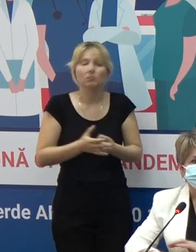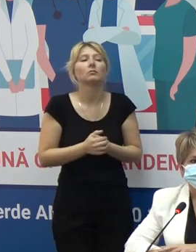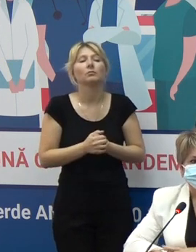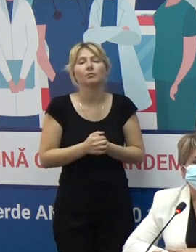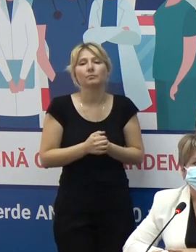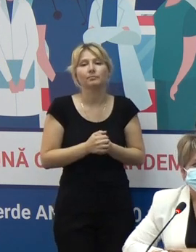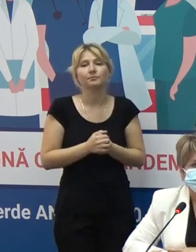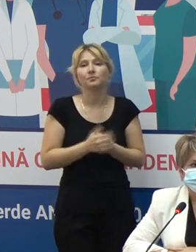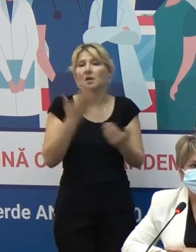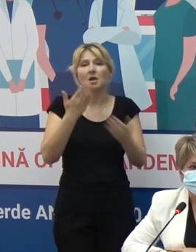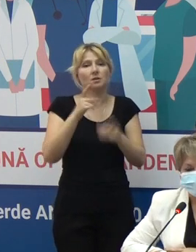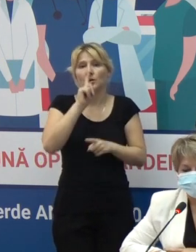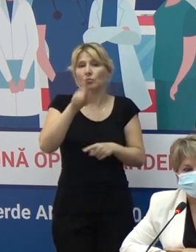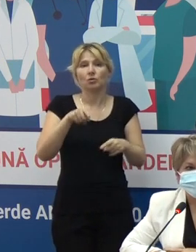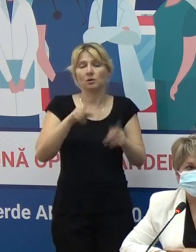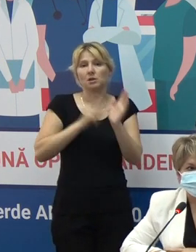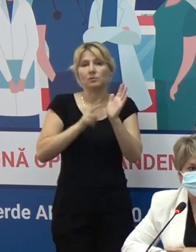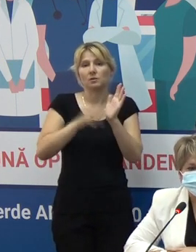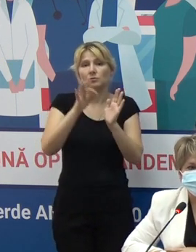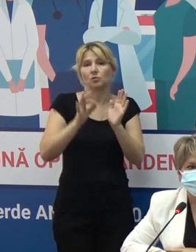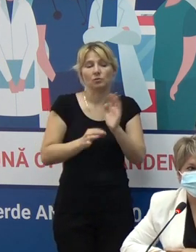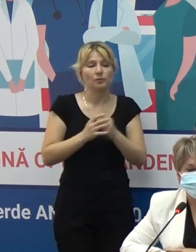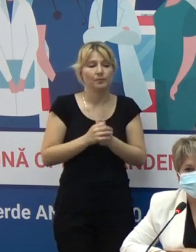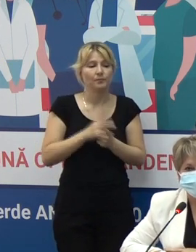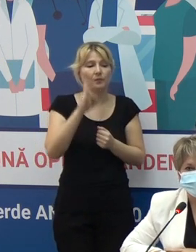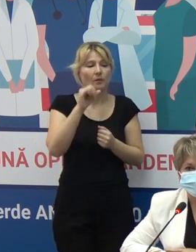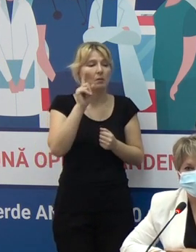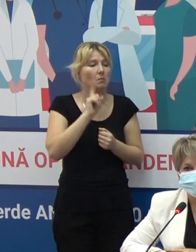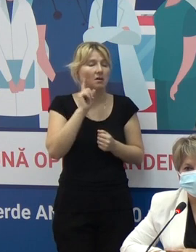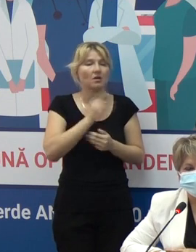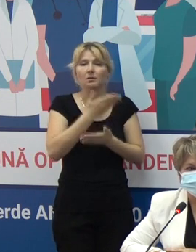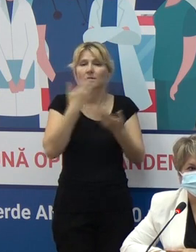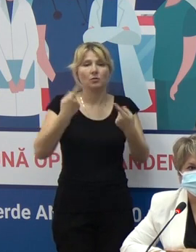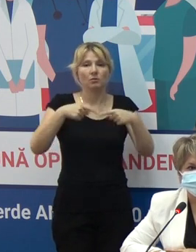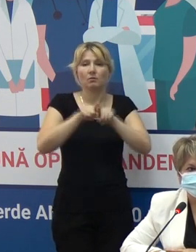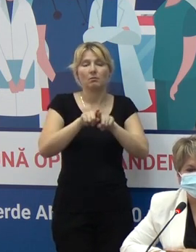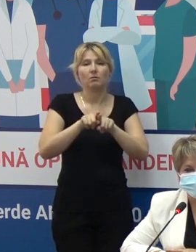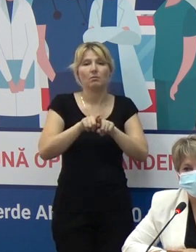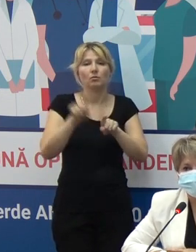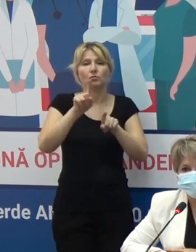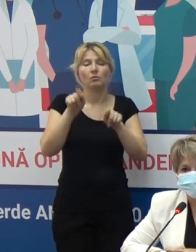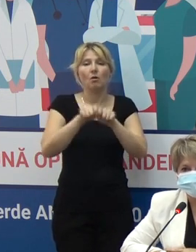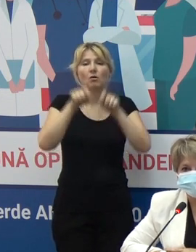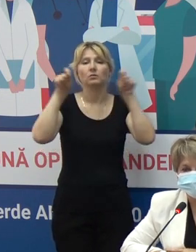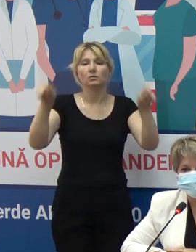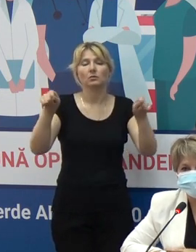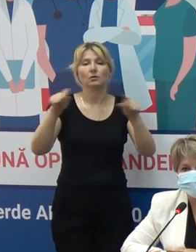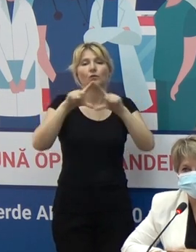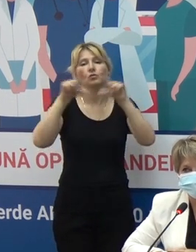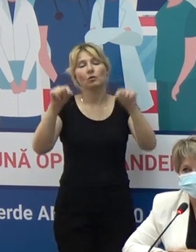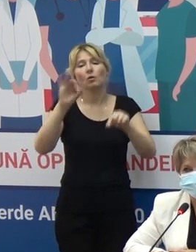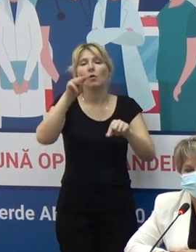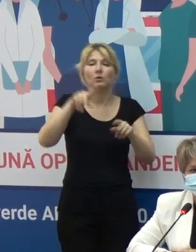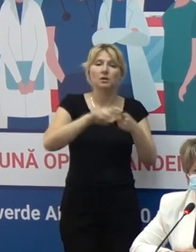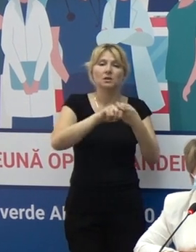la momentul de astăzi nu se condiționează deschiderea școlilor în funcție